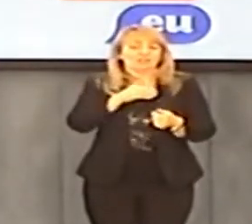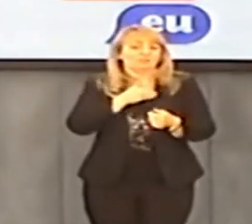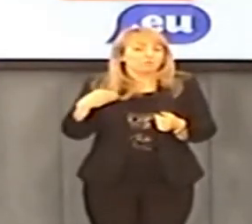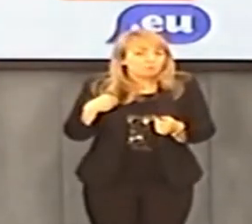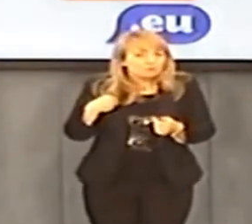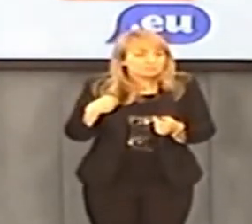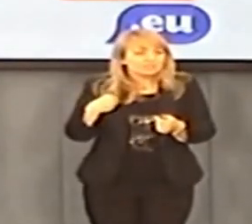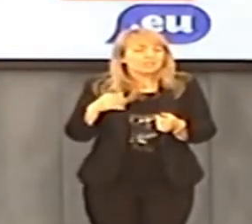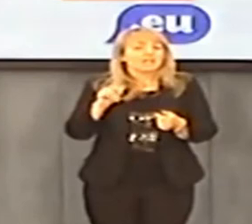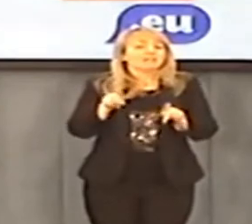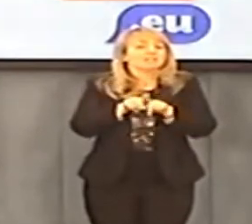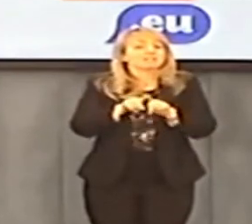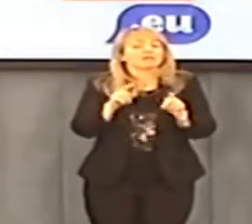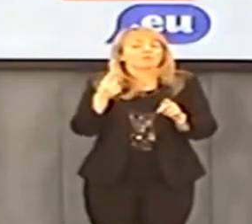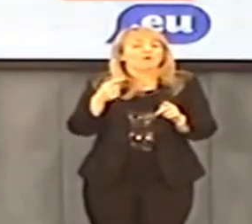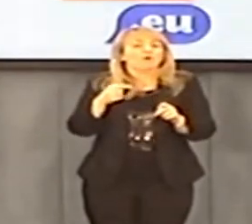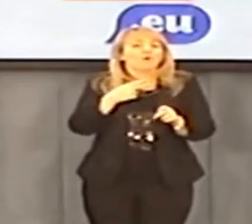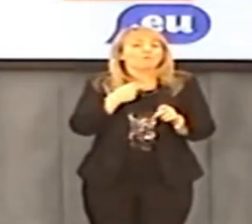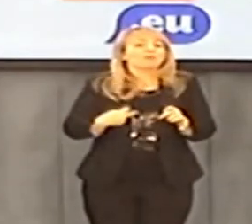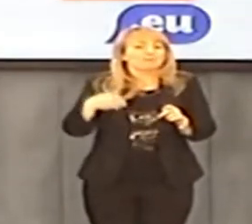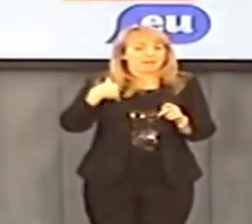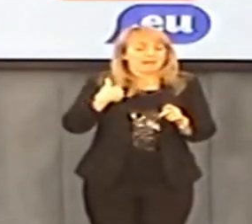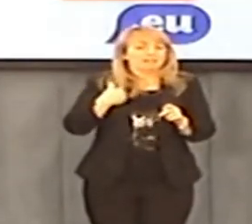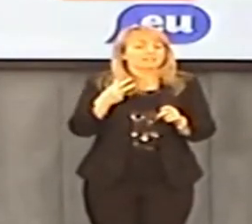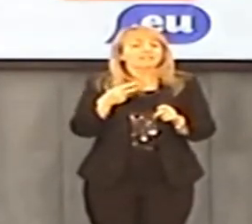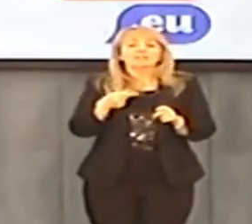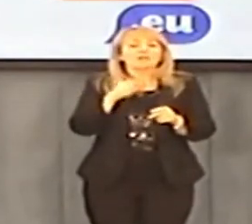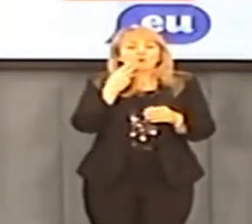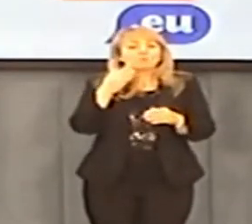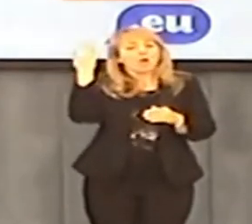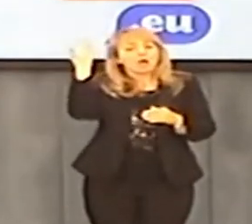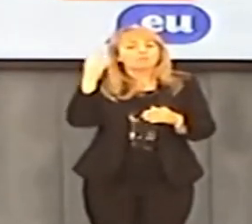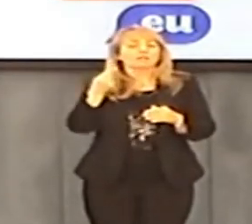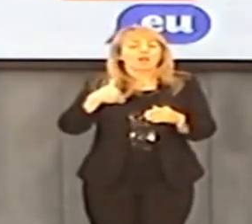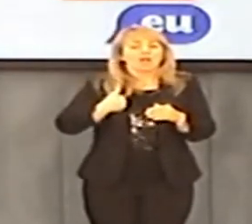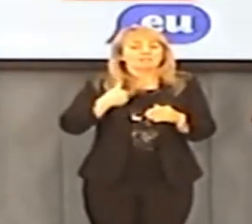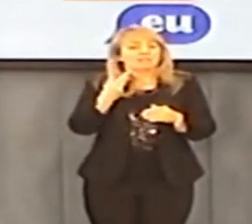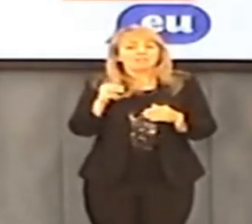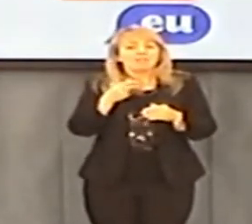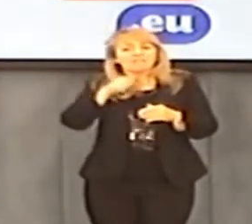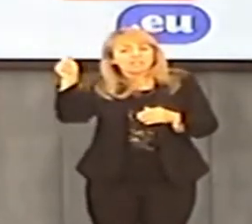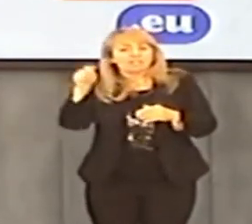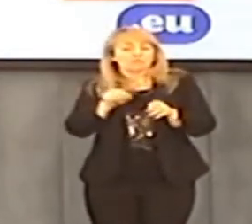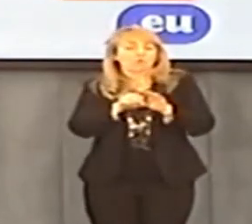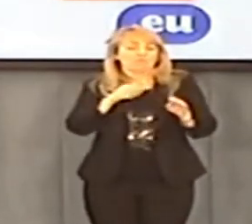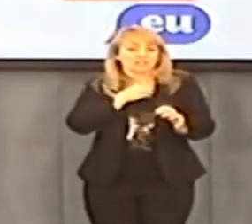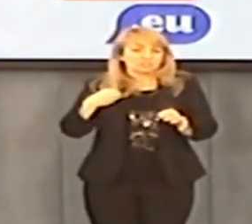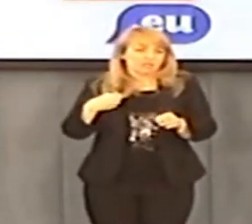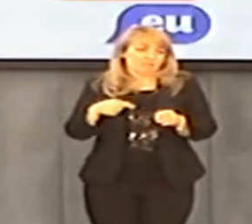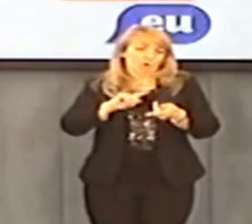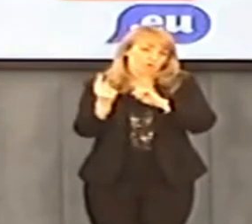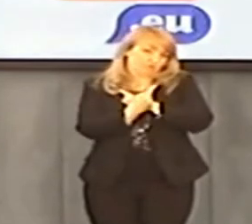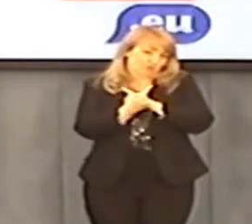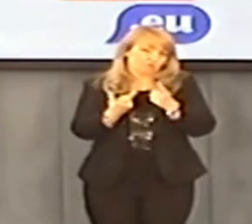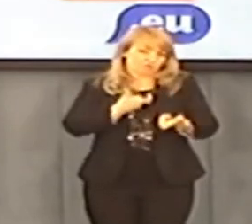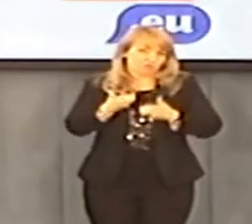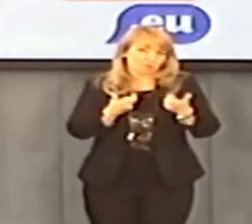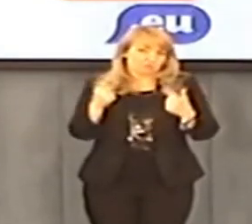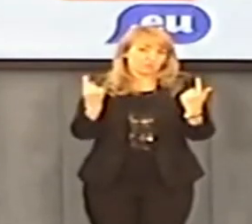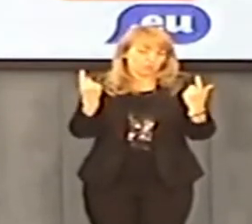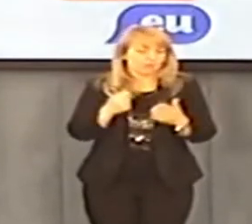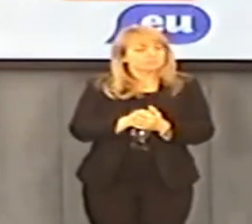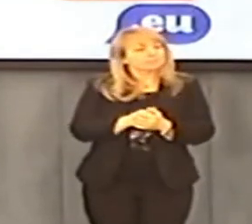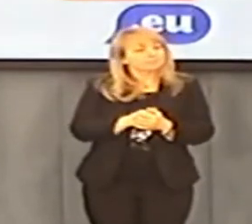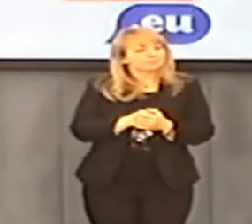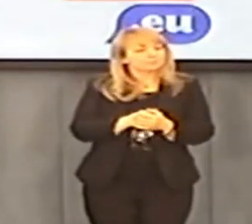które by podawały, że Szwajcarzy przyjeżdżają do Polski, że David Cameron nie apeluje o to, żeby Anglicy nie wyjeżdżali do